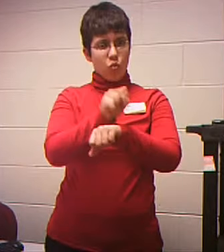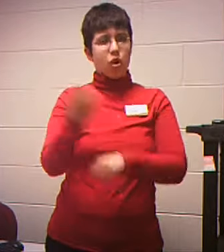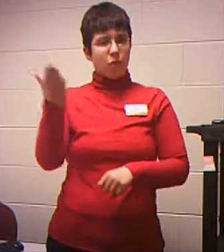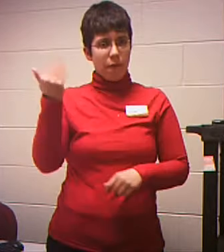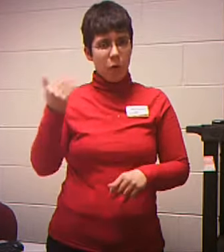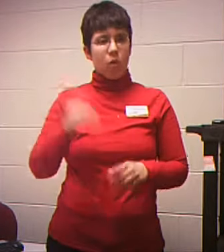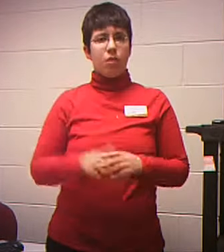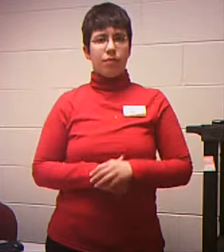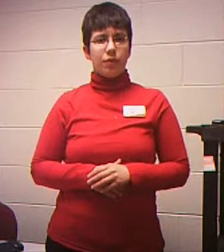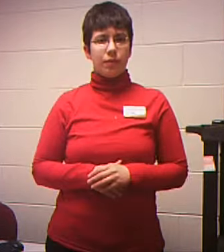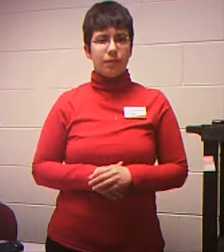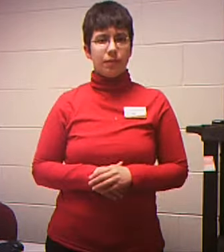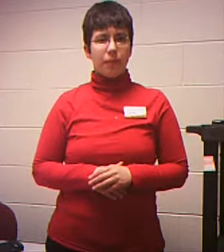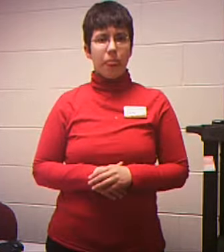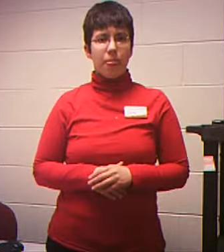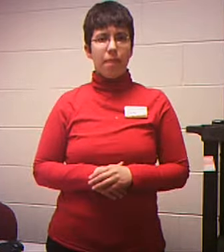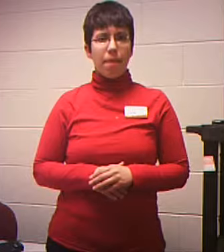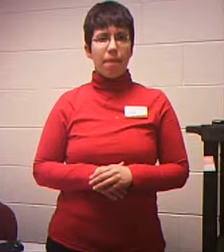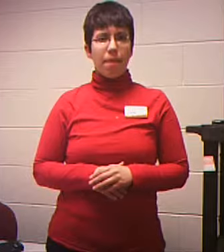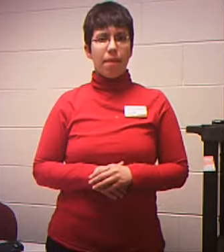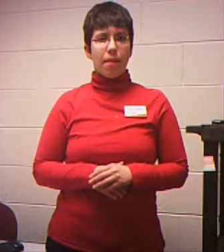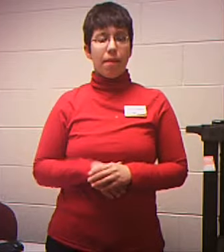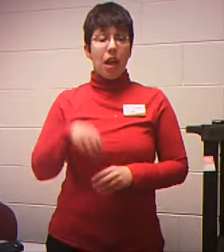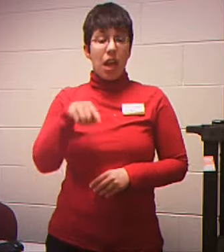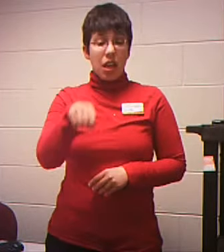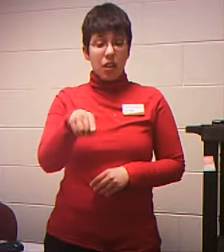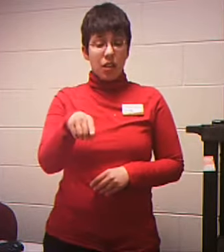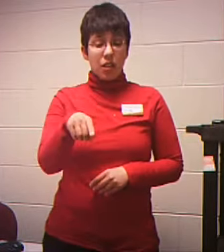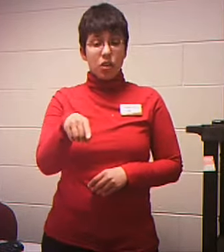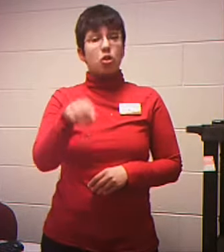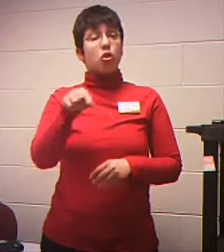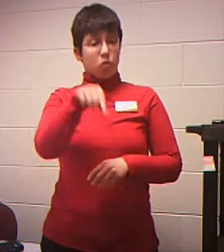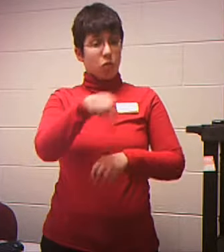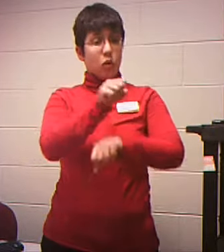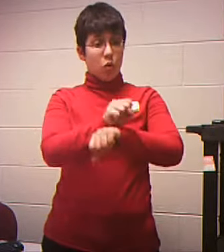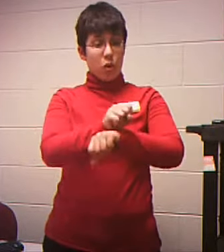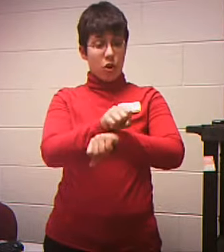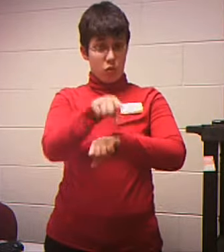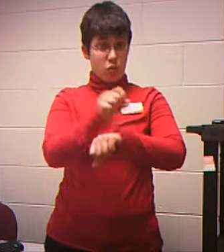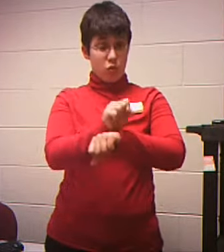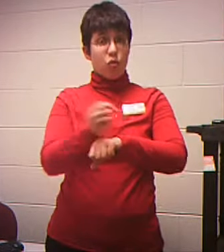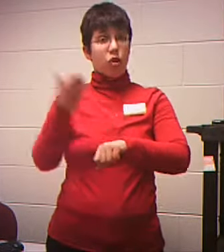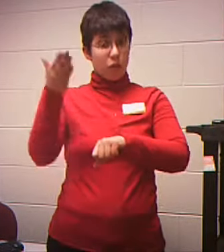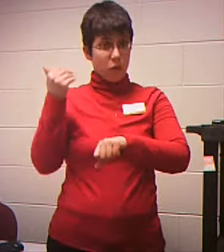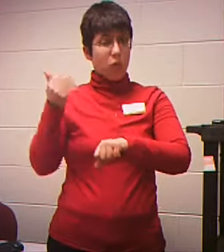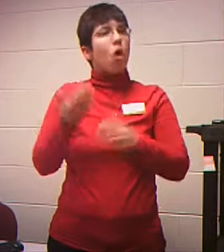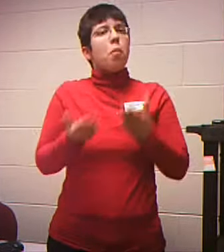This could either be Where you worked previously Or it could be A second job That maybe you have Right now Maybe you have